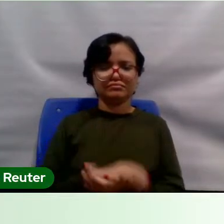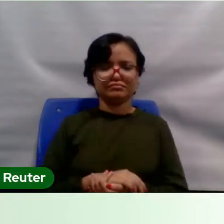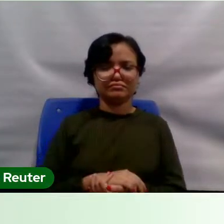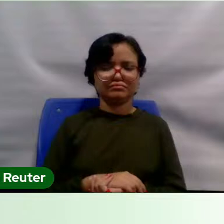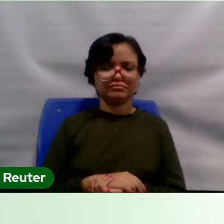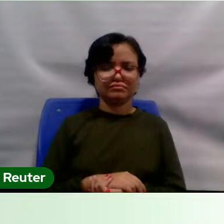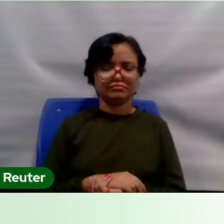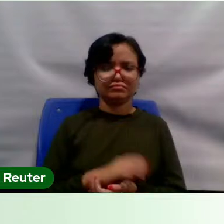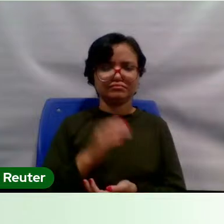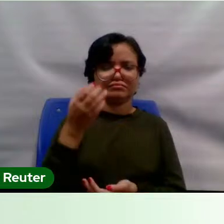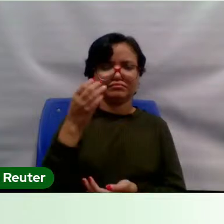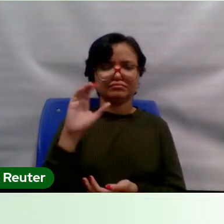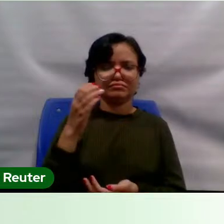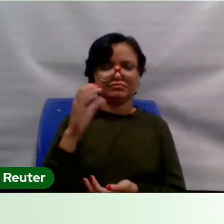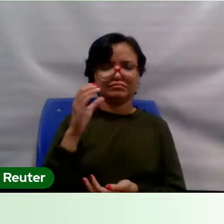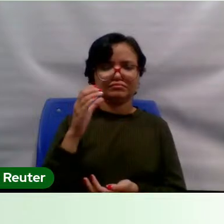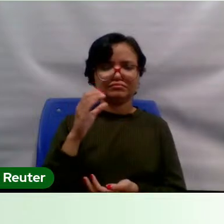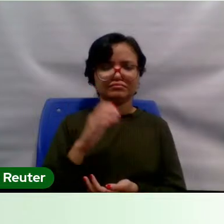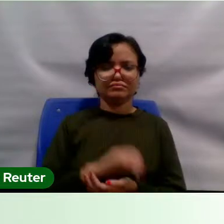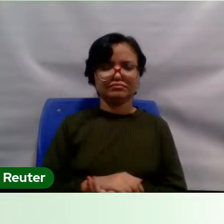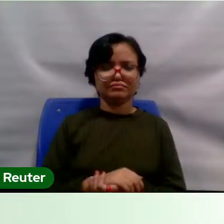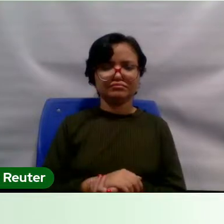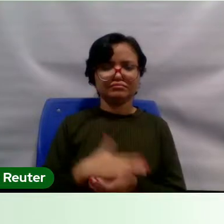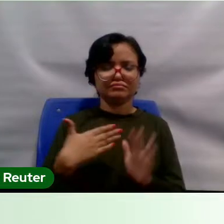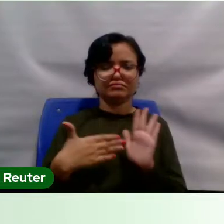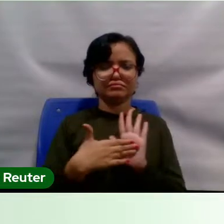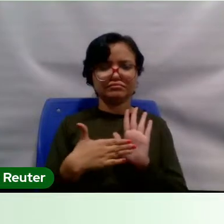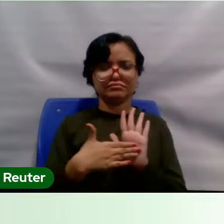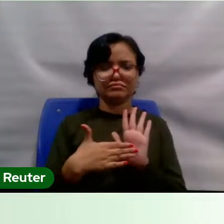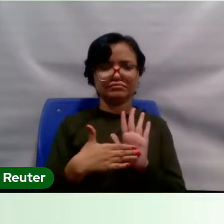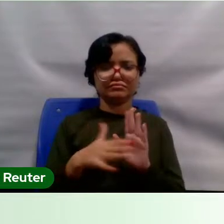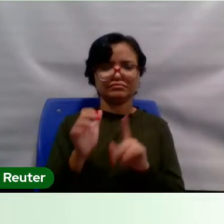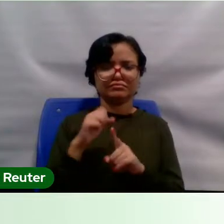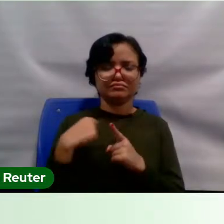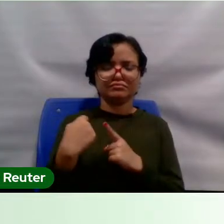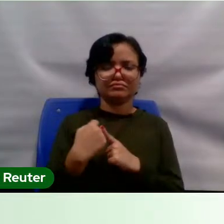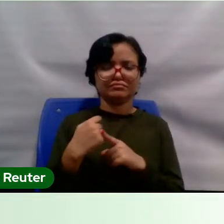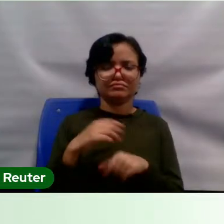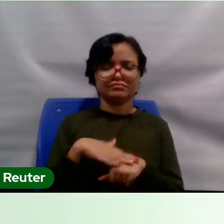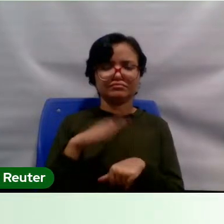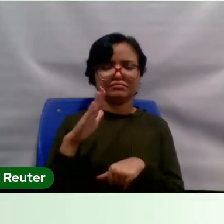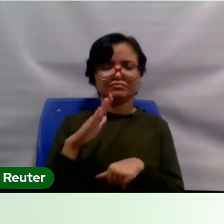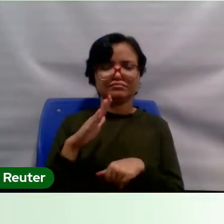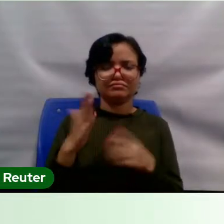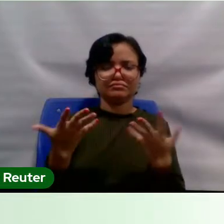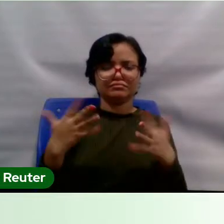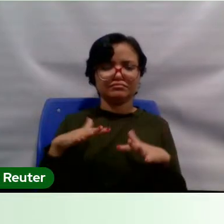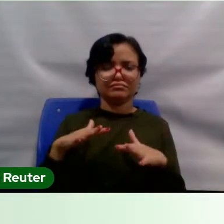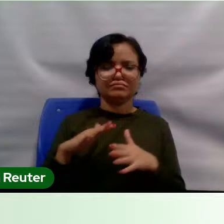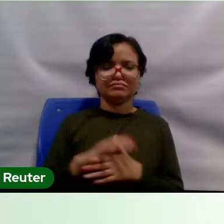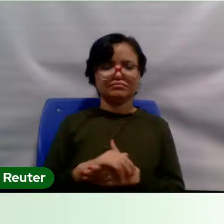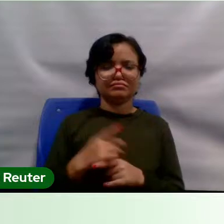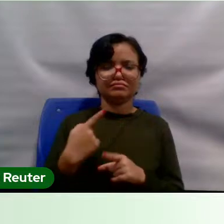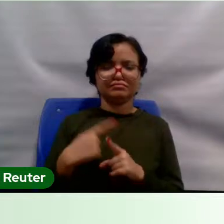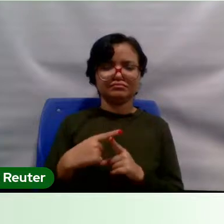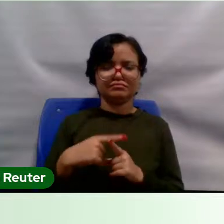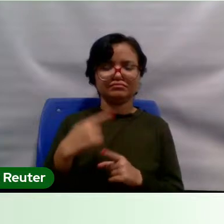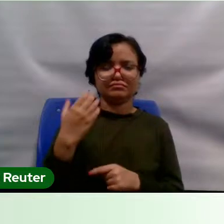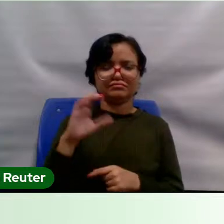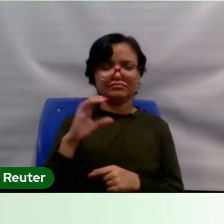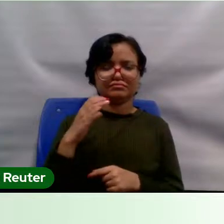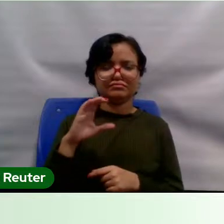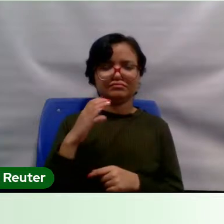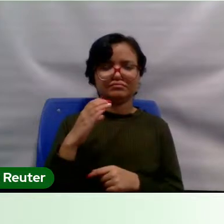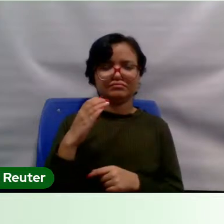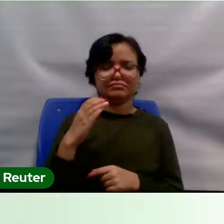proponha uma sociedade cada vez mais inclusiva. Porque a ciência não